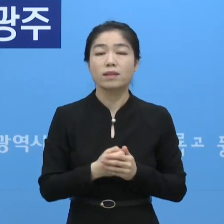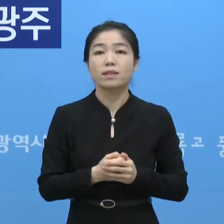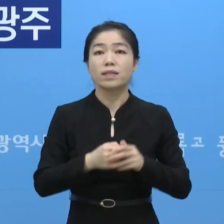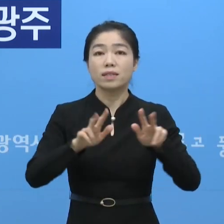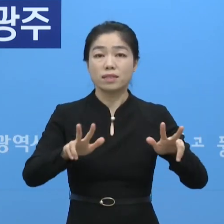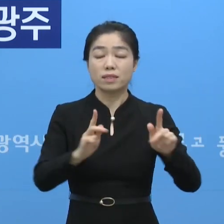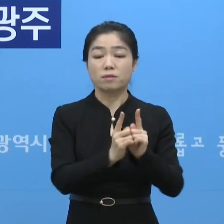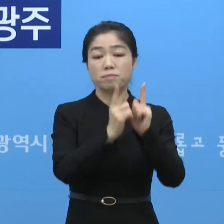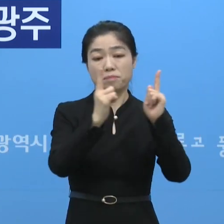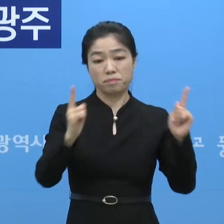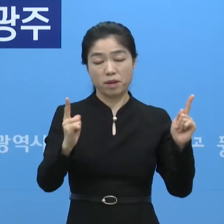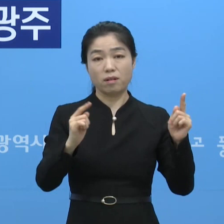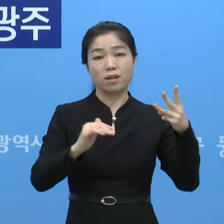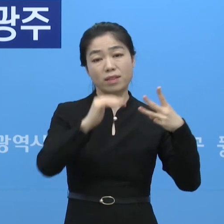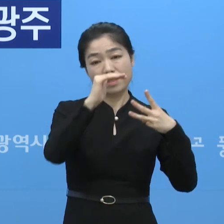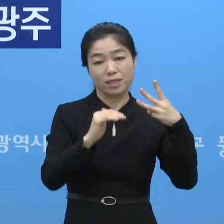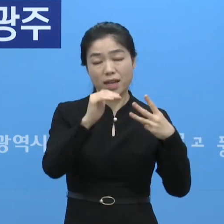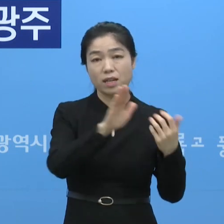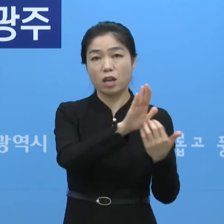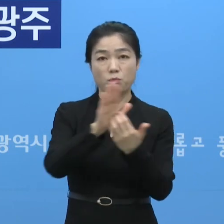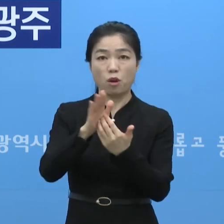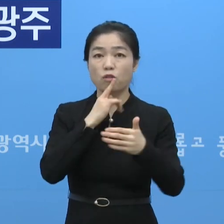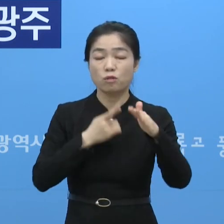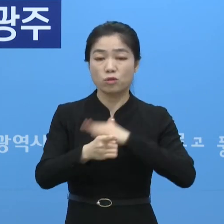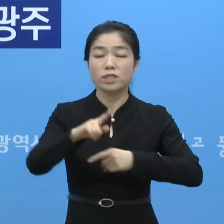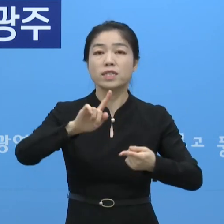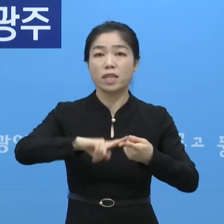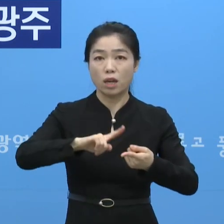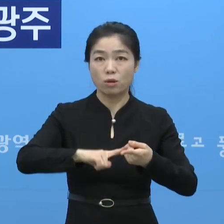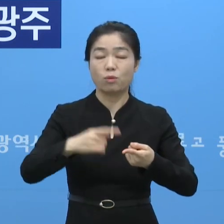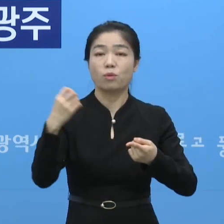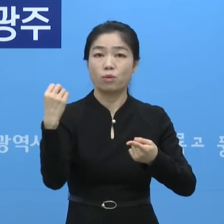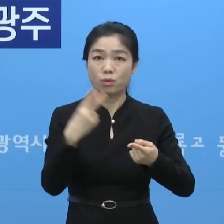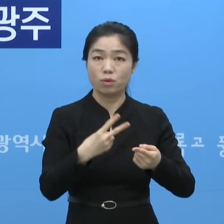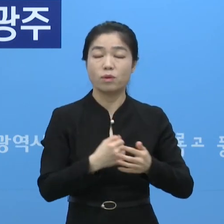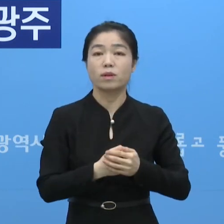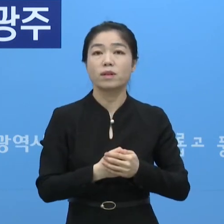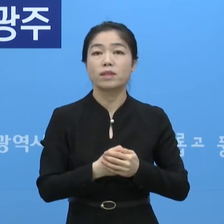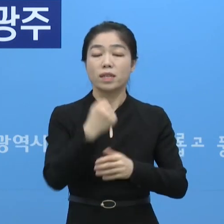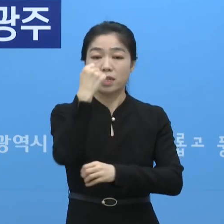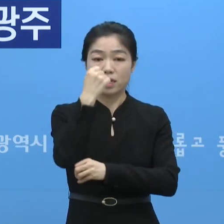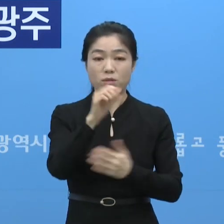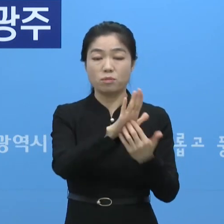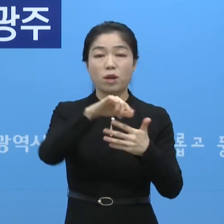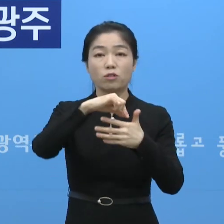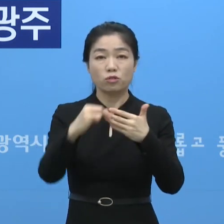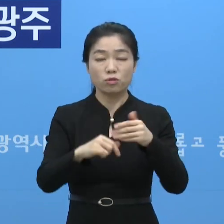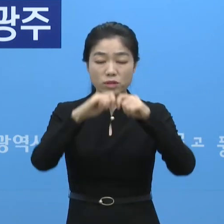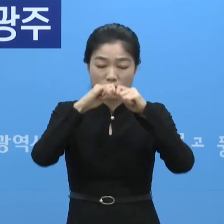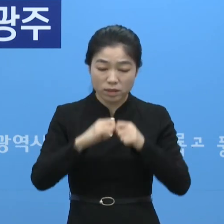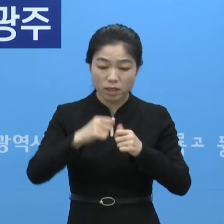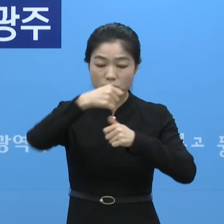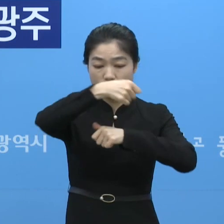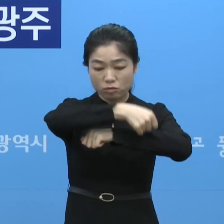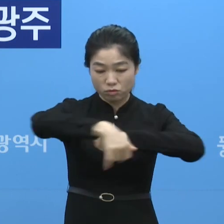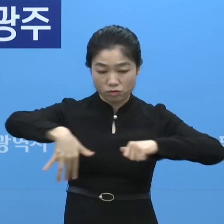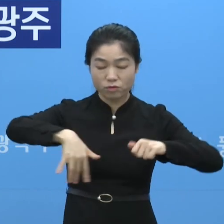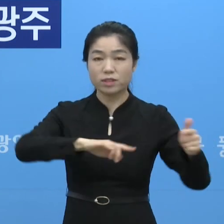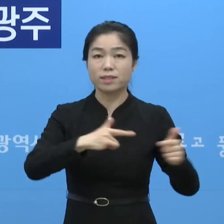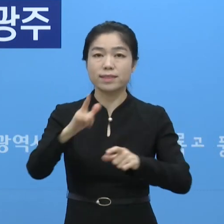현행 거리두기 단계하고 방역 조치도 유지하고 또 기본 방역 수칙이라든지 세부 수칙을